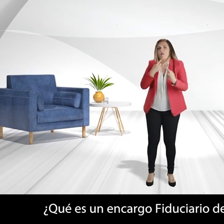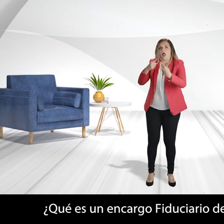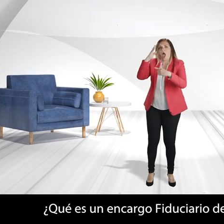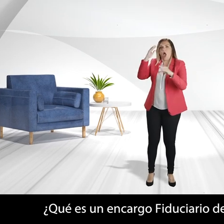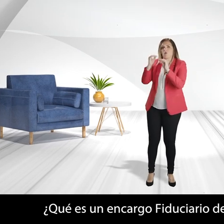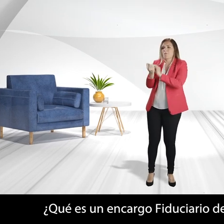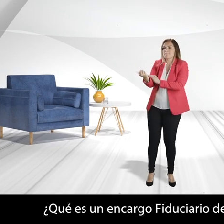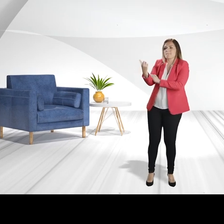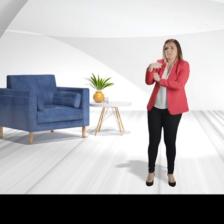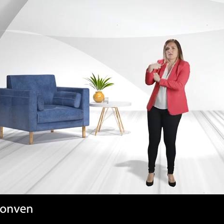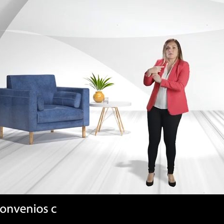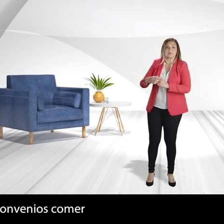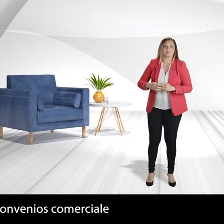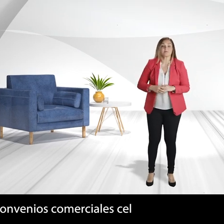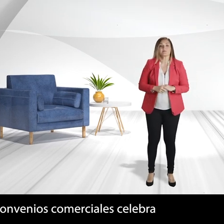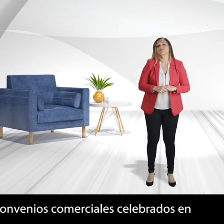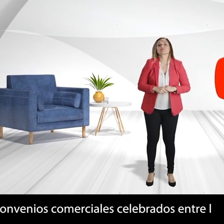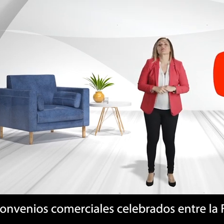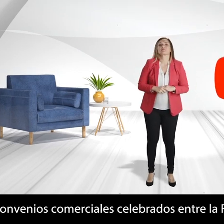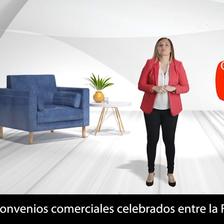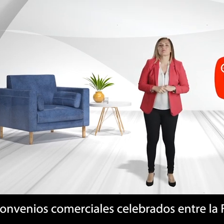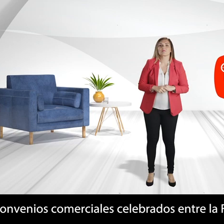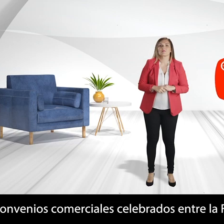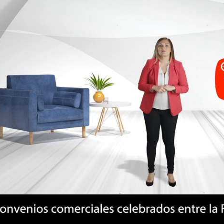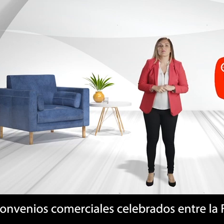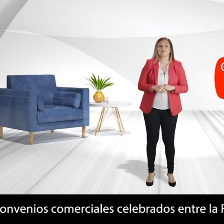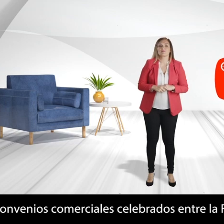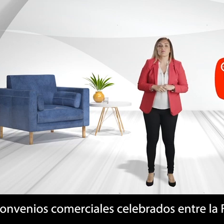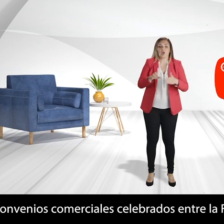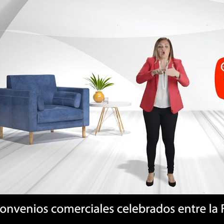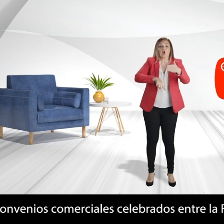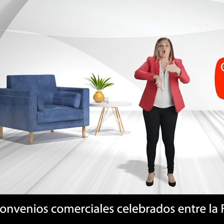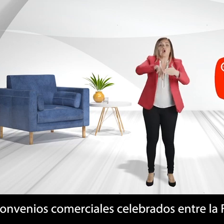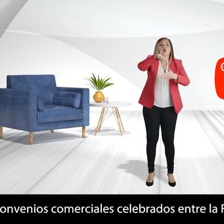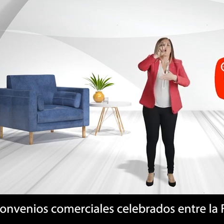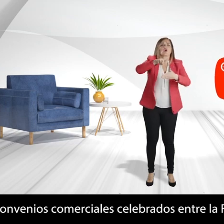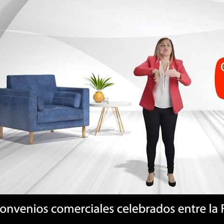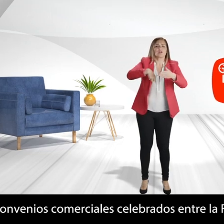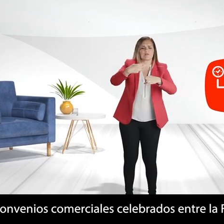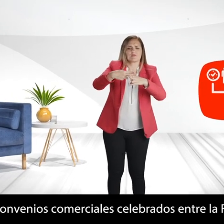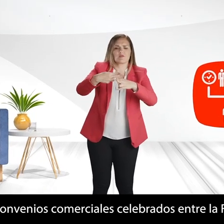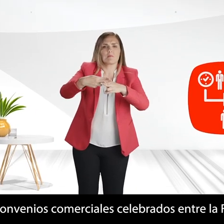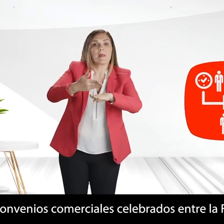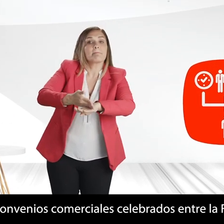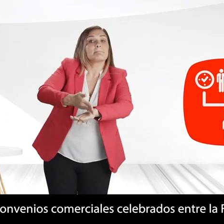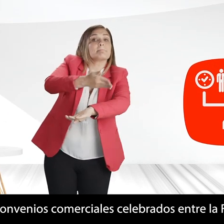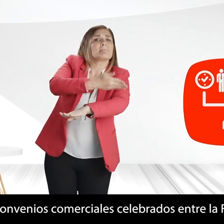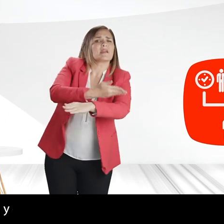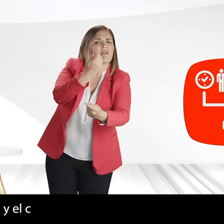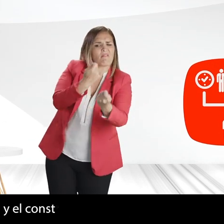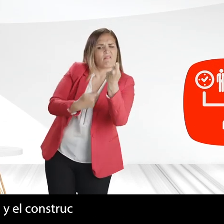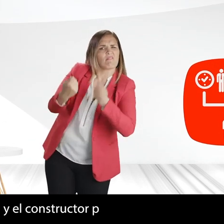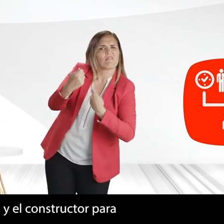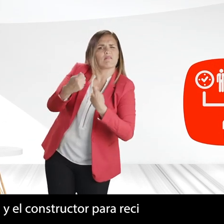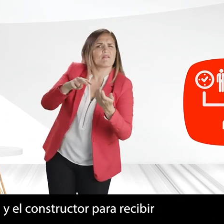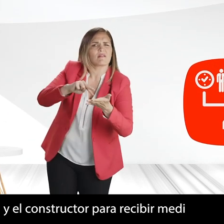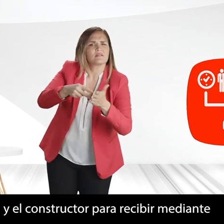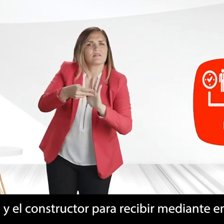preventa? Son convenios comerciales celebrados entre la fiduciaria de la vivienda y el constructor para